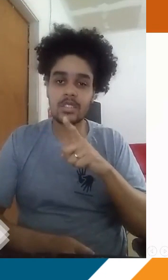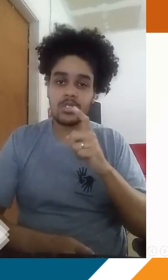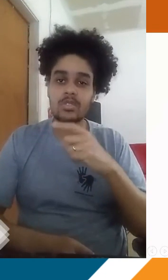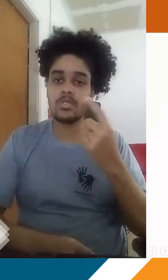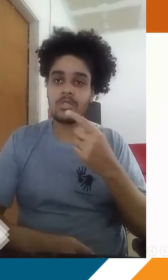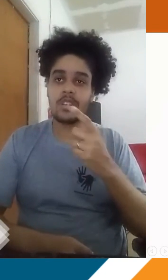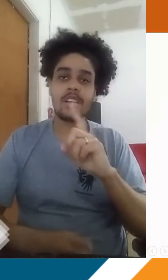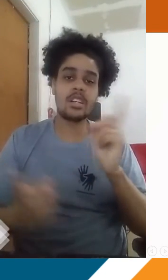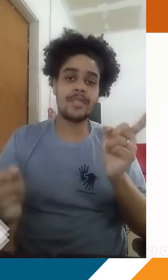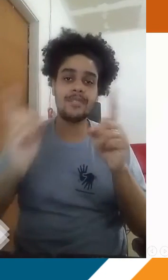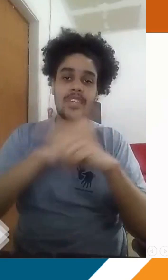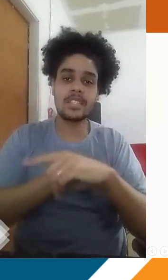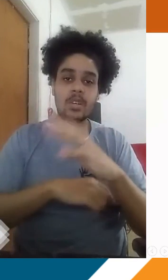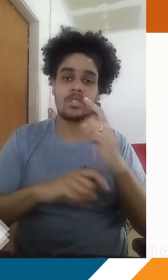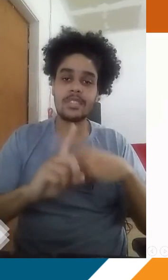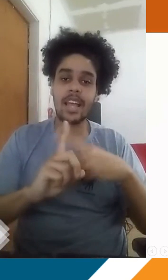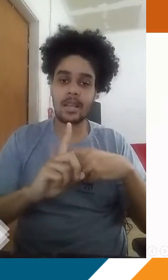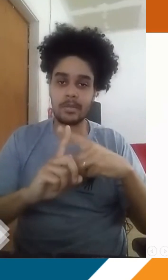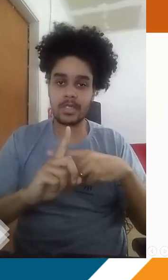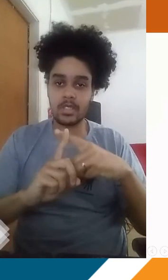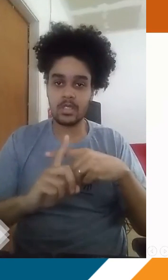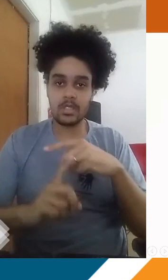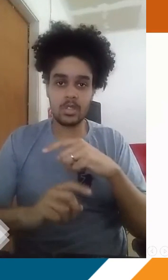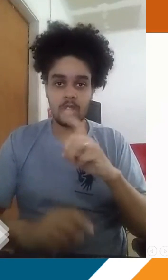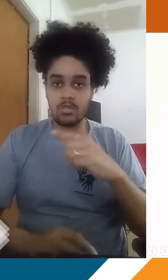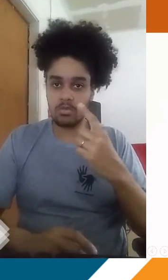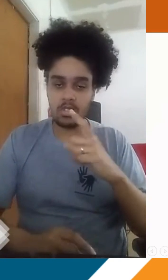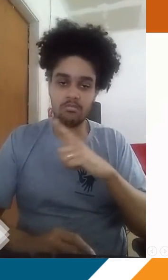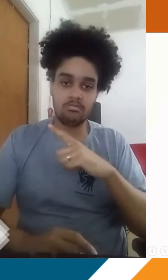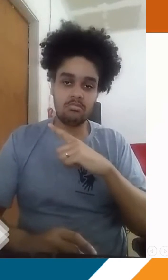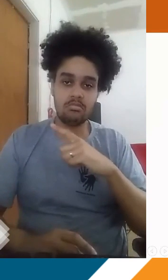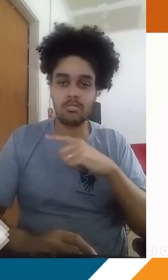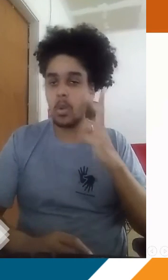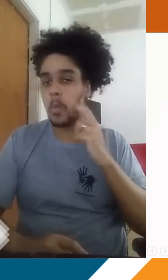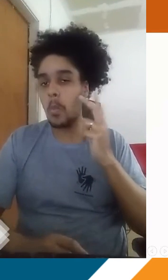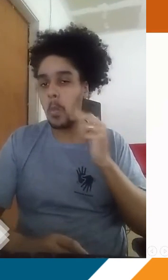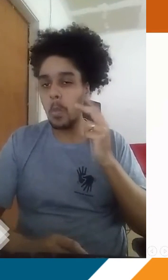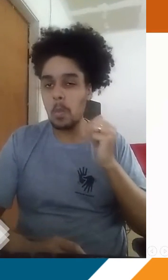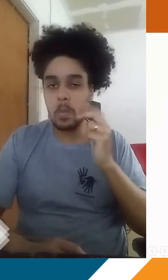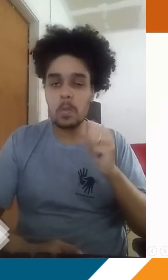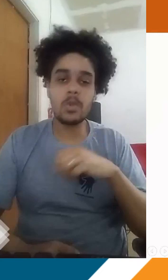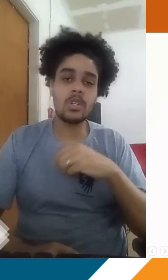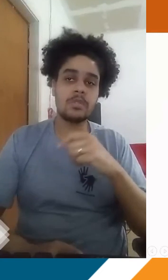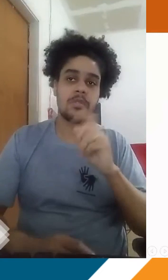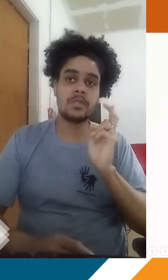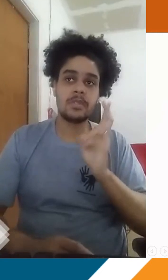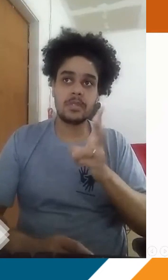tendência do que a gente chama de inversão térmica. Ou seja, ao invés de a gente ter o padrão de aqui, a gente ter